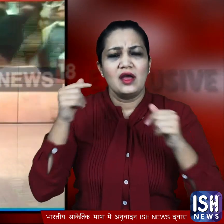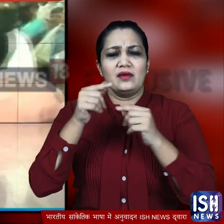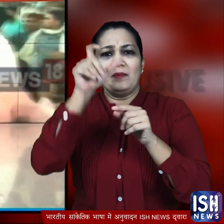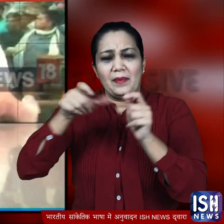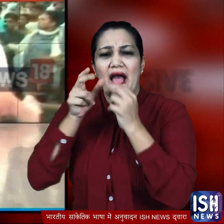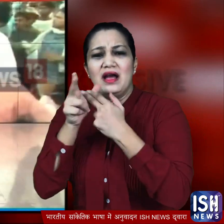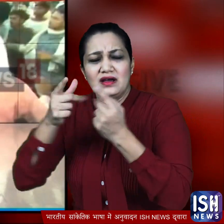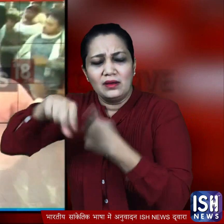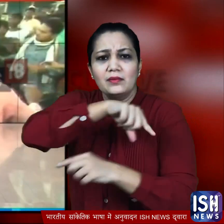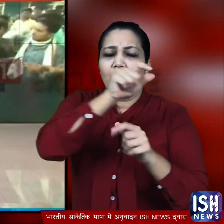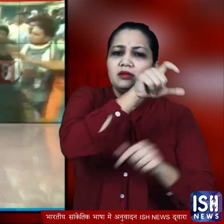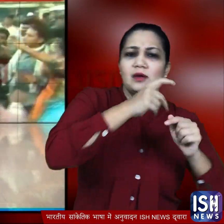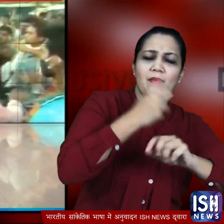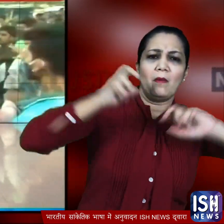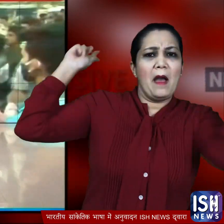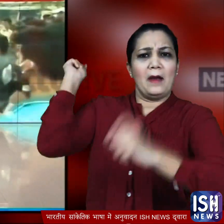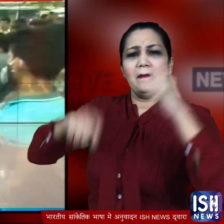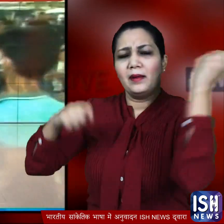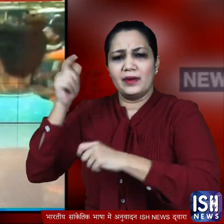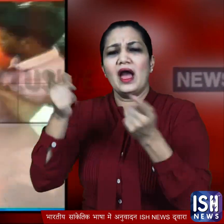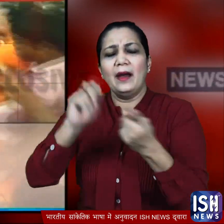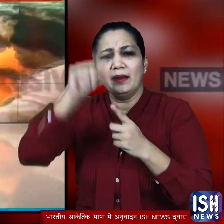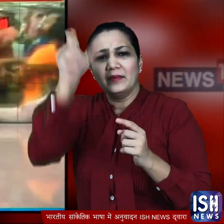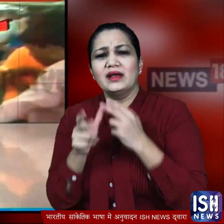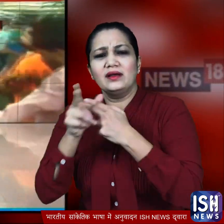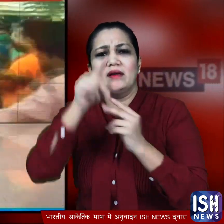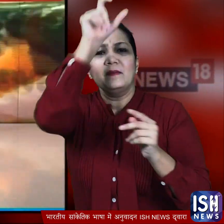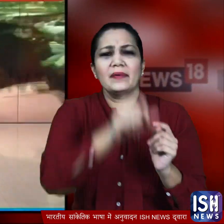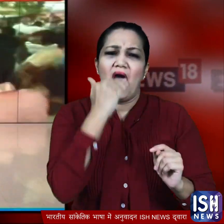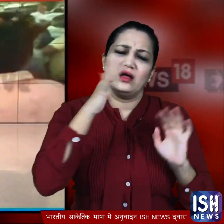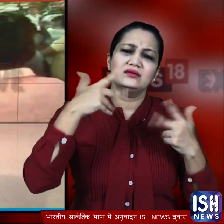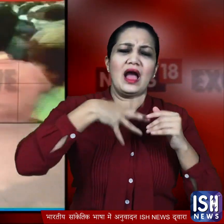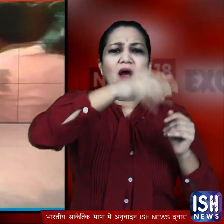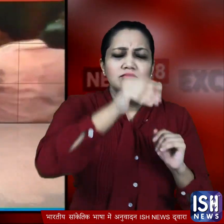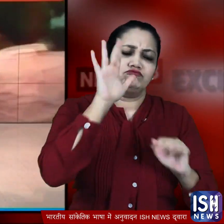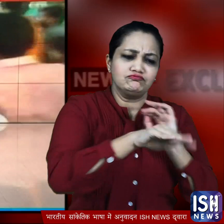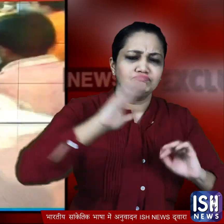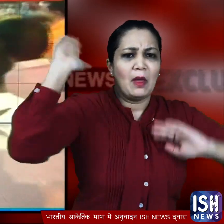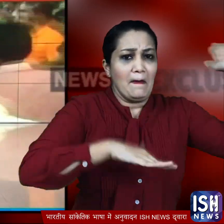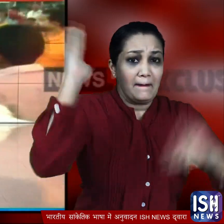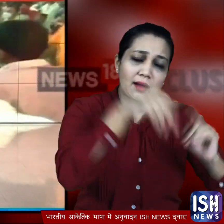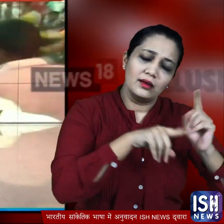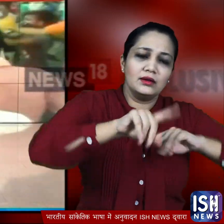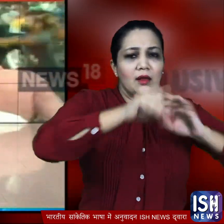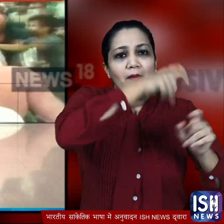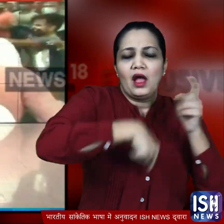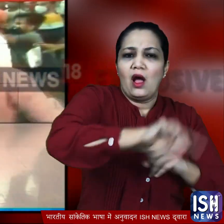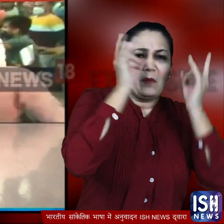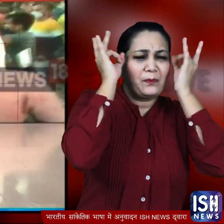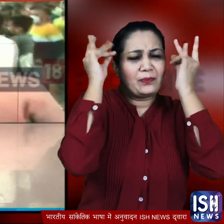पहुंच गया था लड़के को पीड़ दिया जिससे आसपास के लोग भड़क गए और सड़क पर ही अंगामा करने लगी